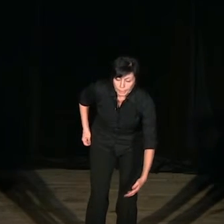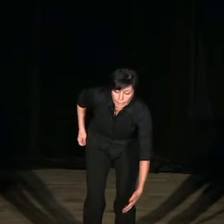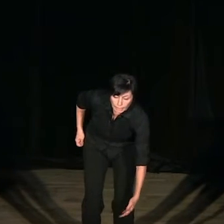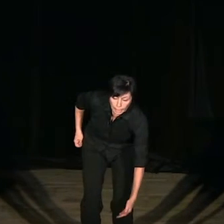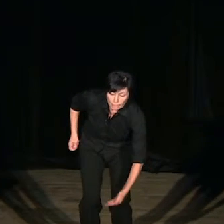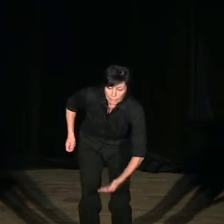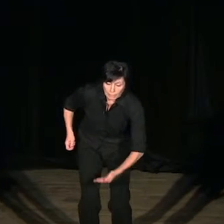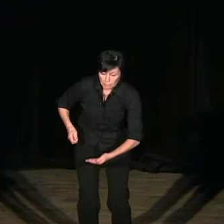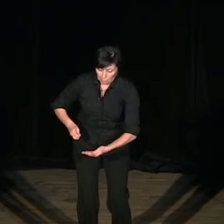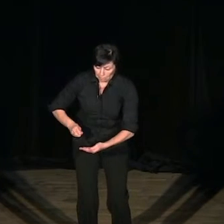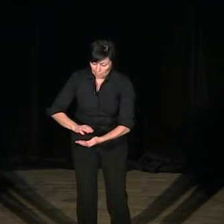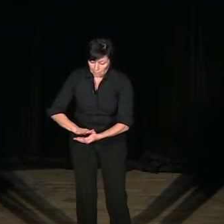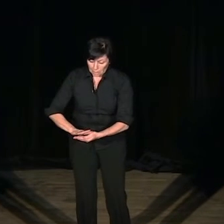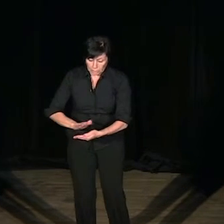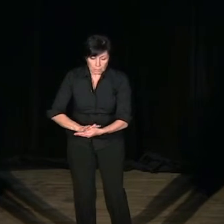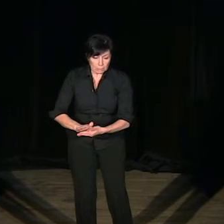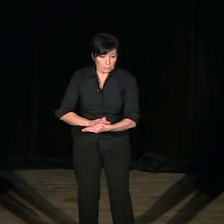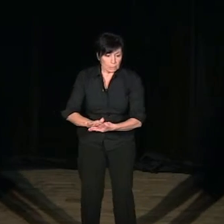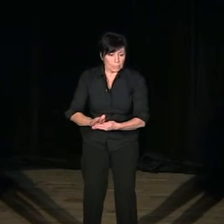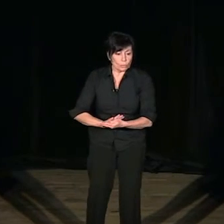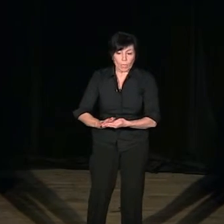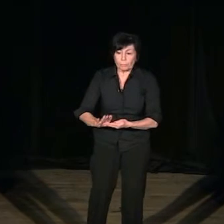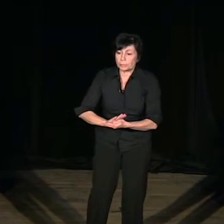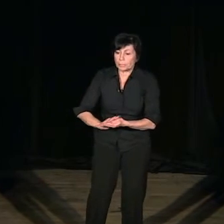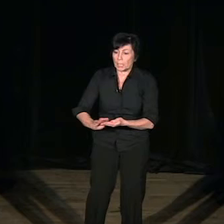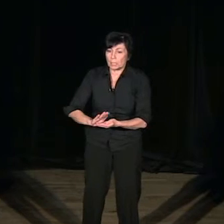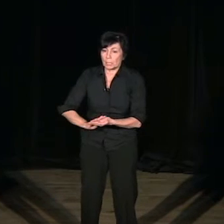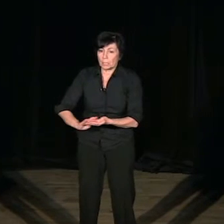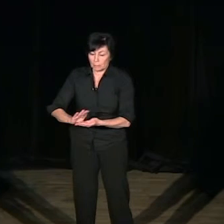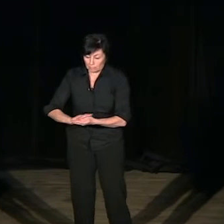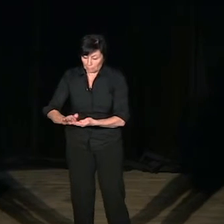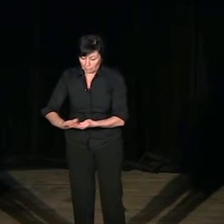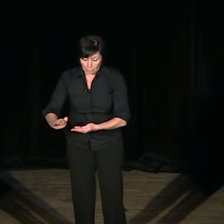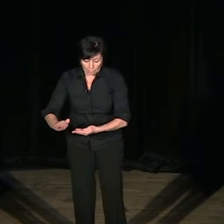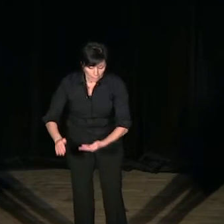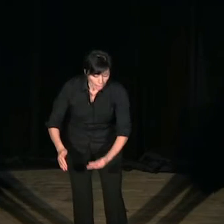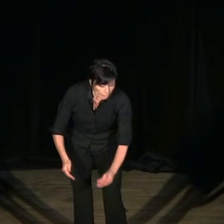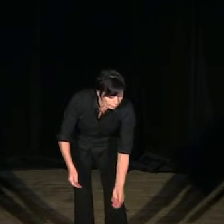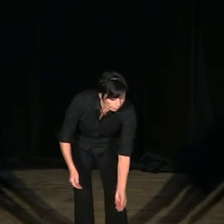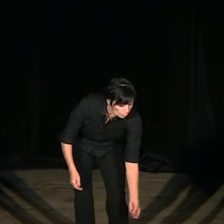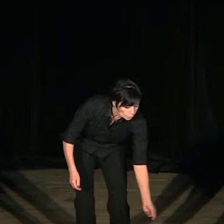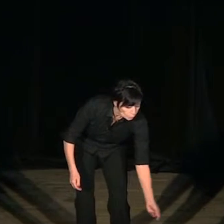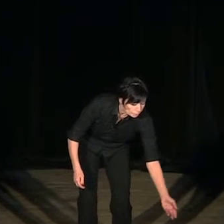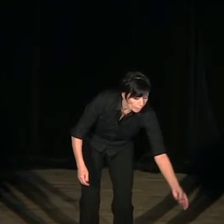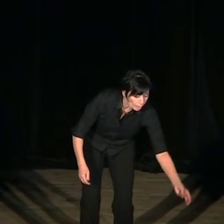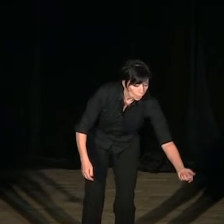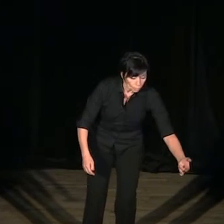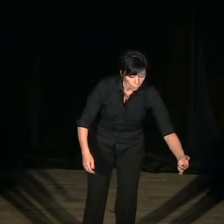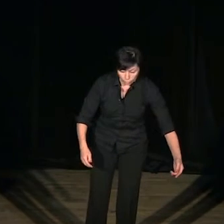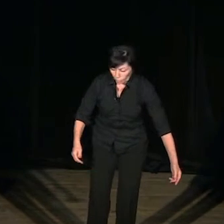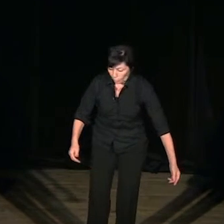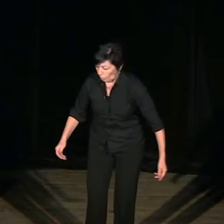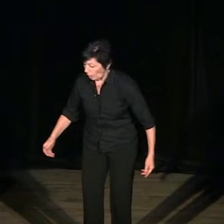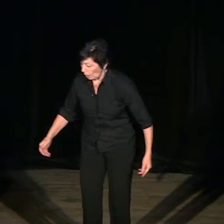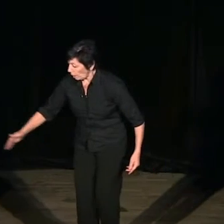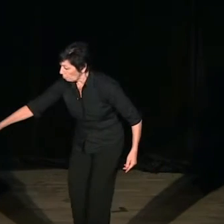kleenex, il ramasse, puis il nettoie le poussin, allez va mon petit, va, oh, et